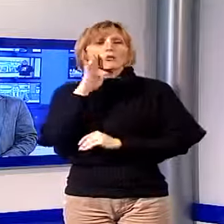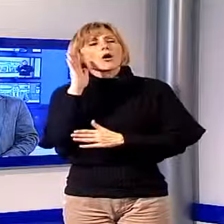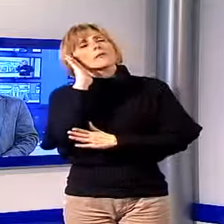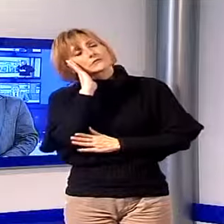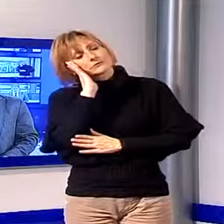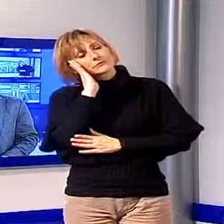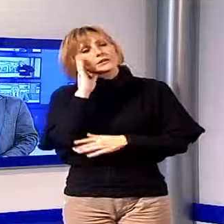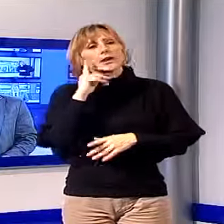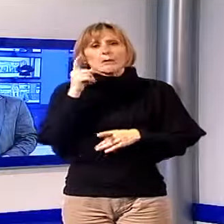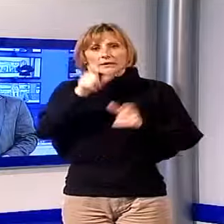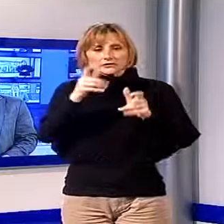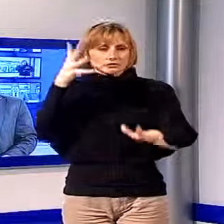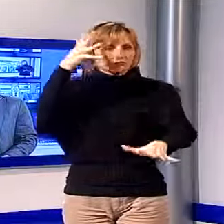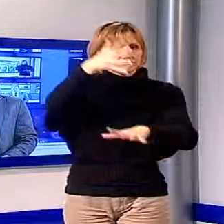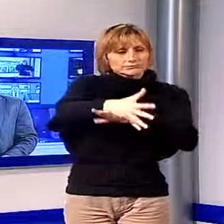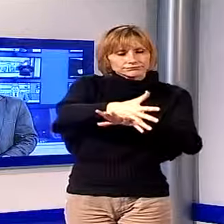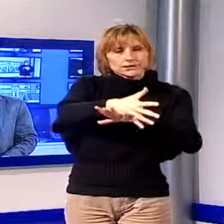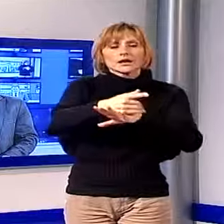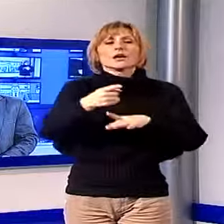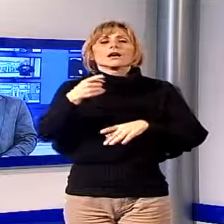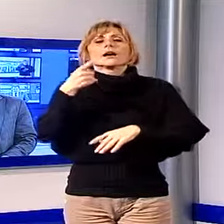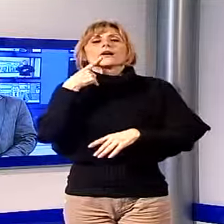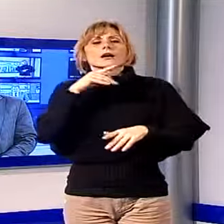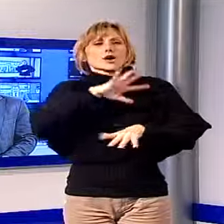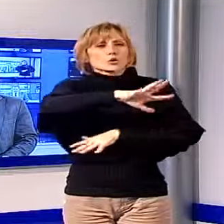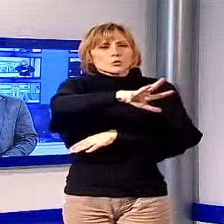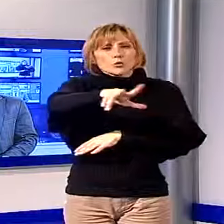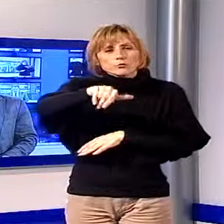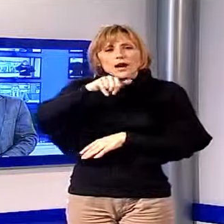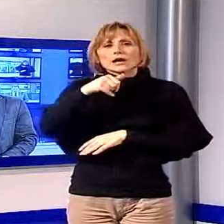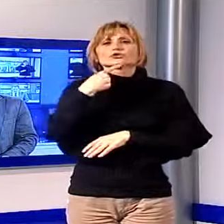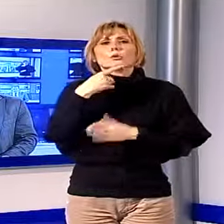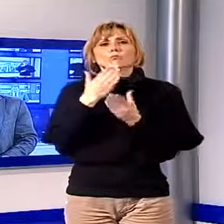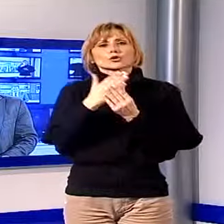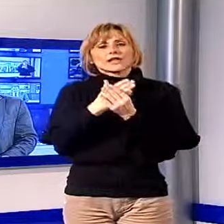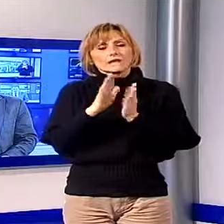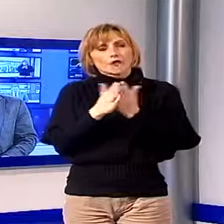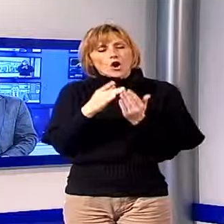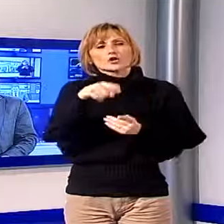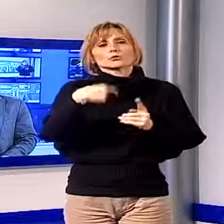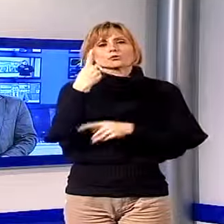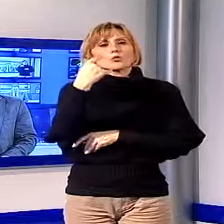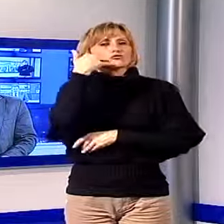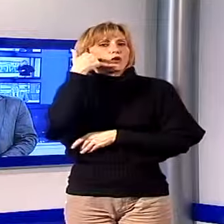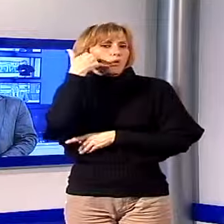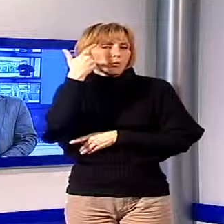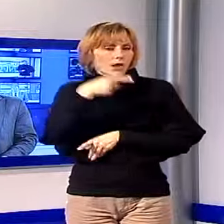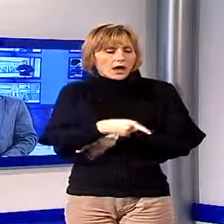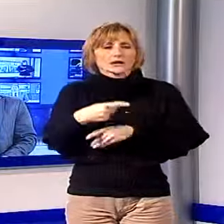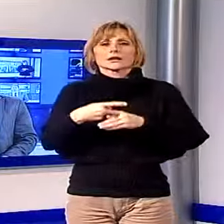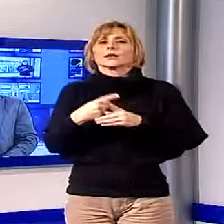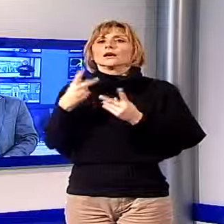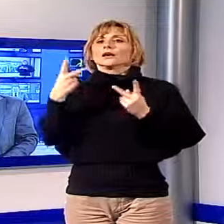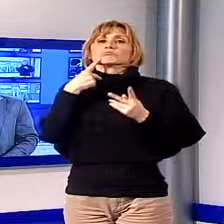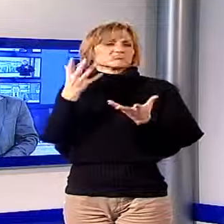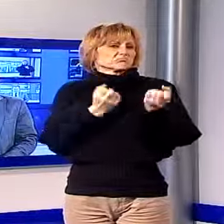gnoti si sono introdotti all'interno dell'abitazione e hanno portato via un portafoglio e due telefonini cellulari. Non sono